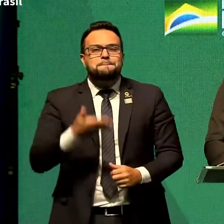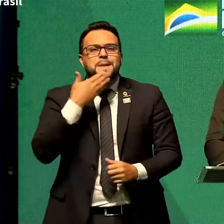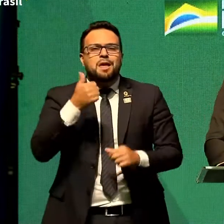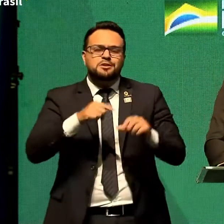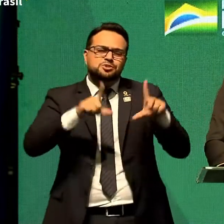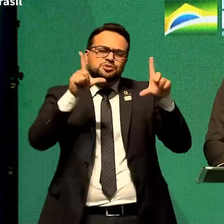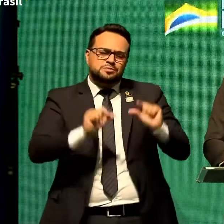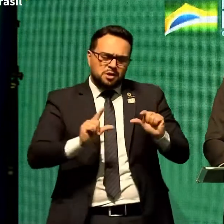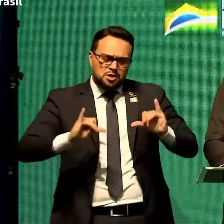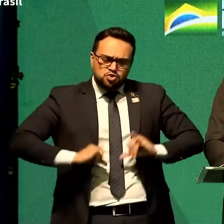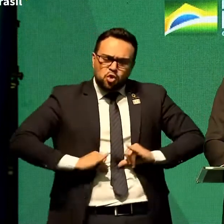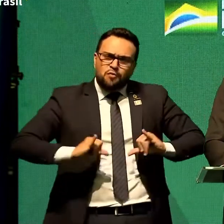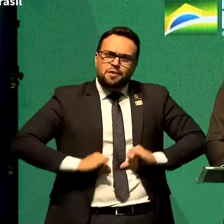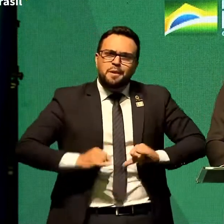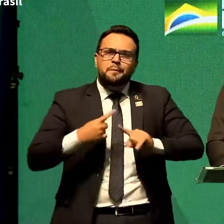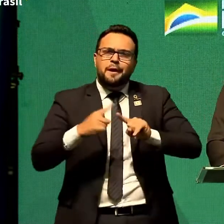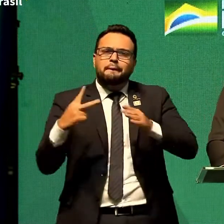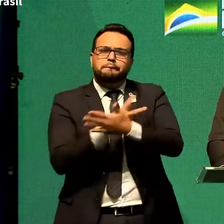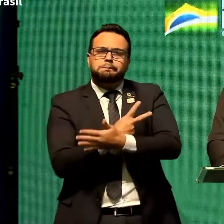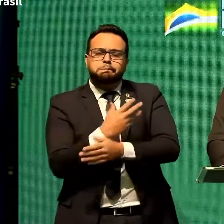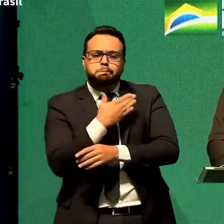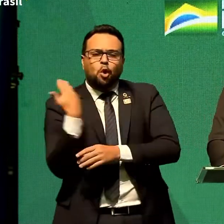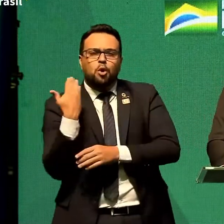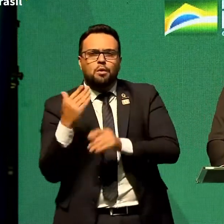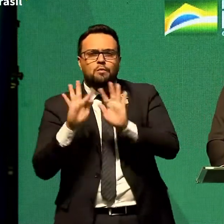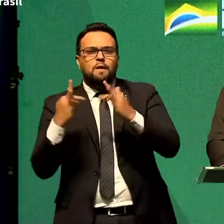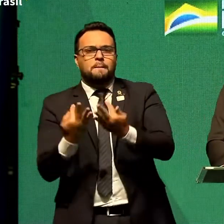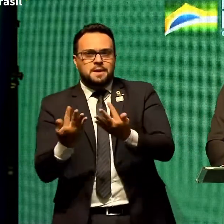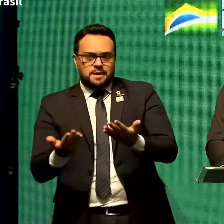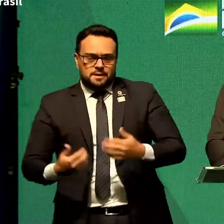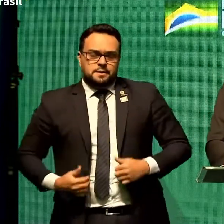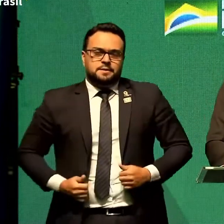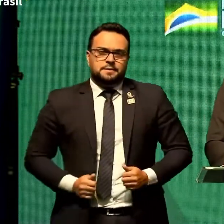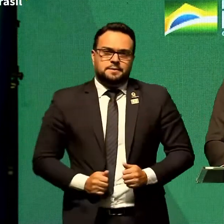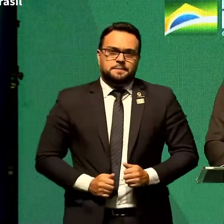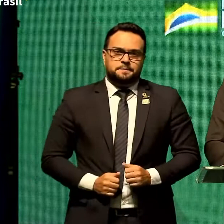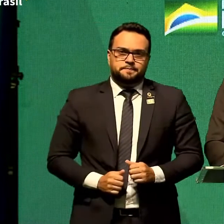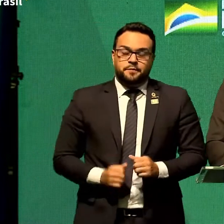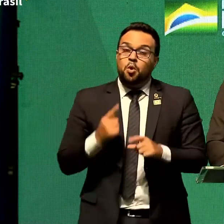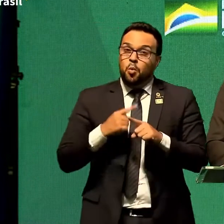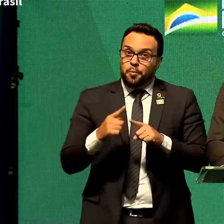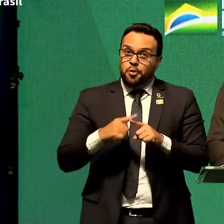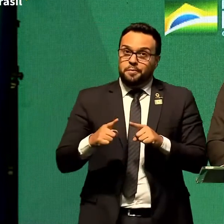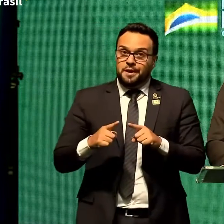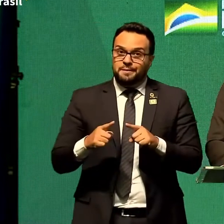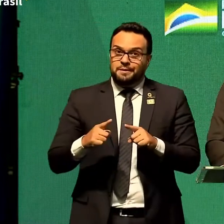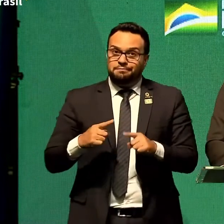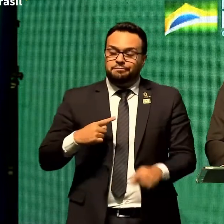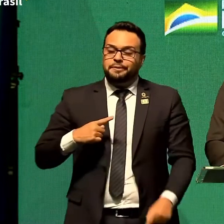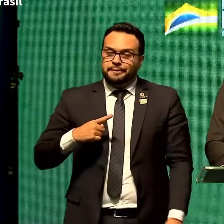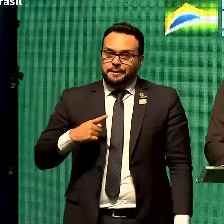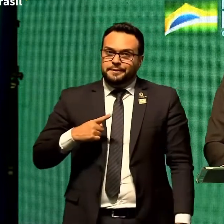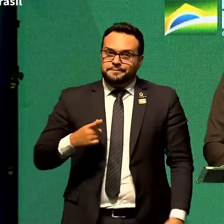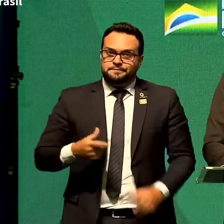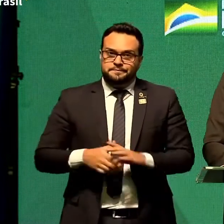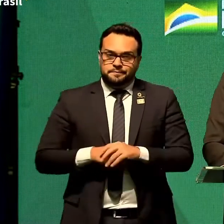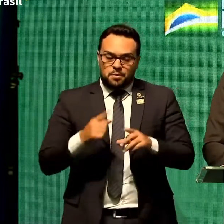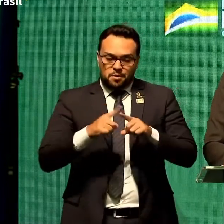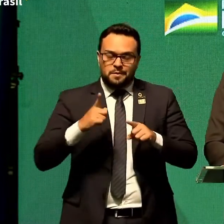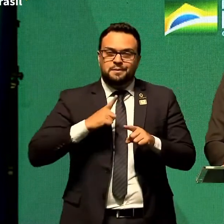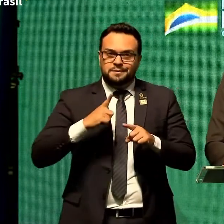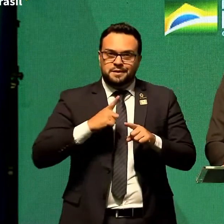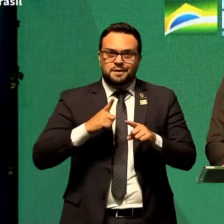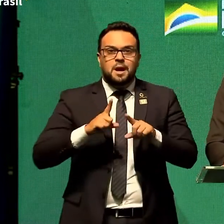daqueles que perderam o ente querido o problema e saiu soluções